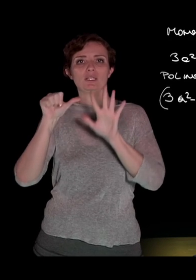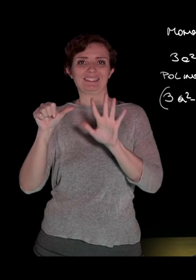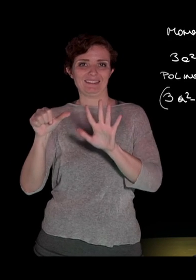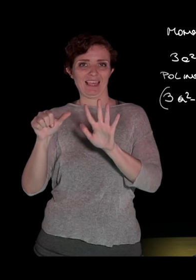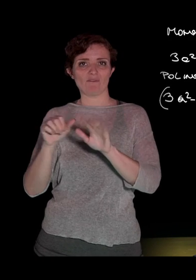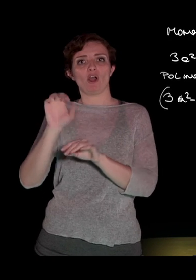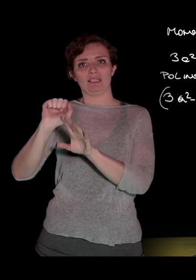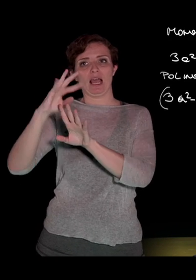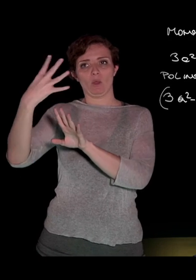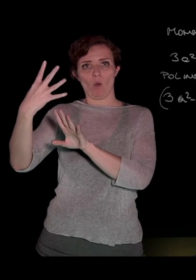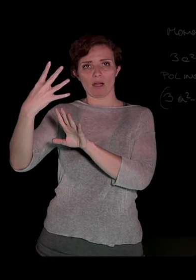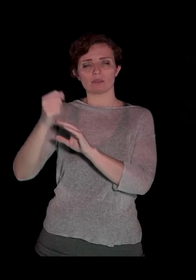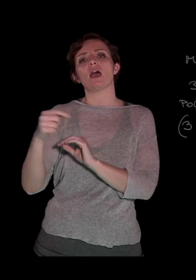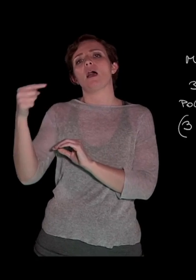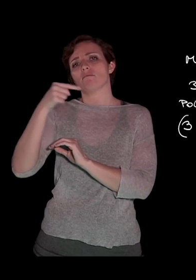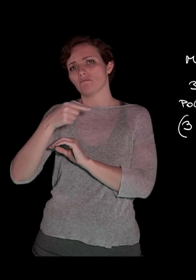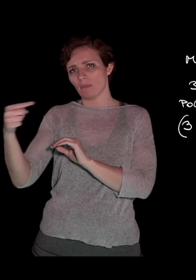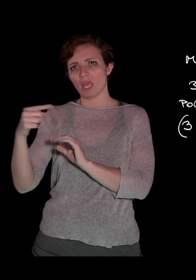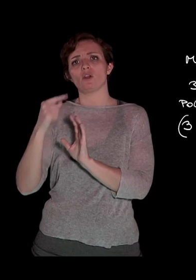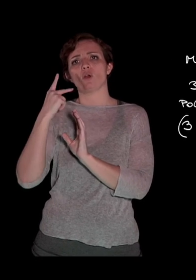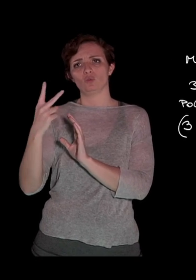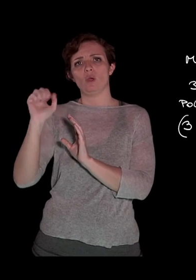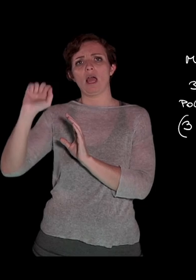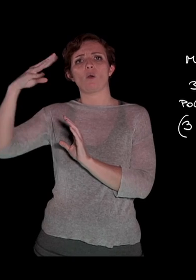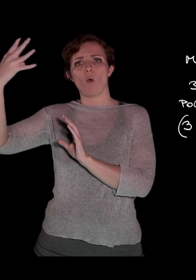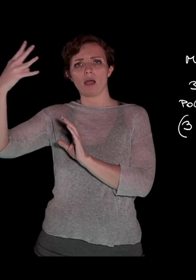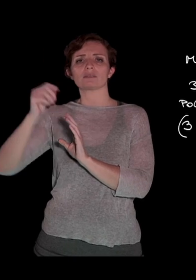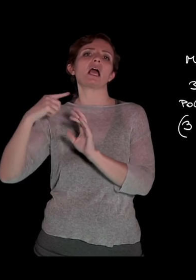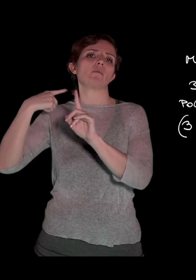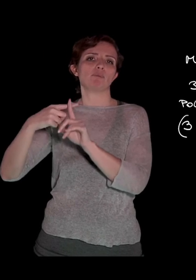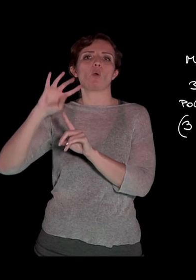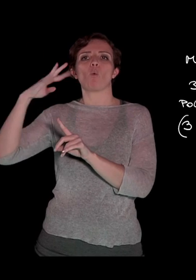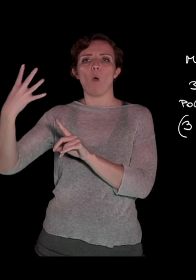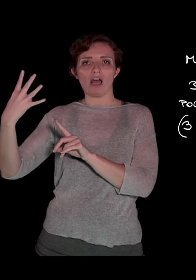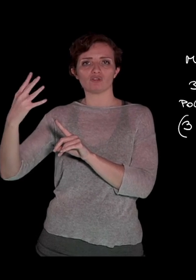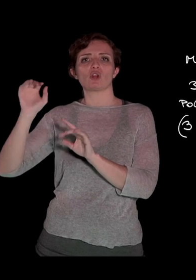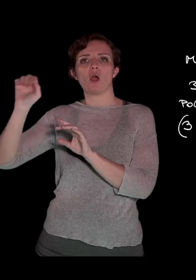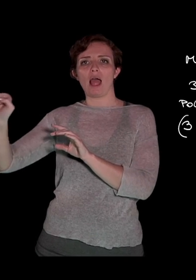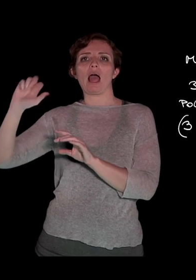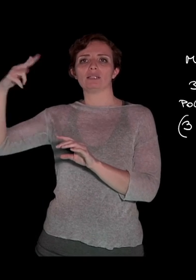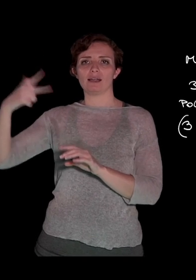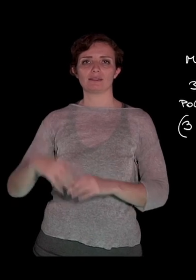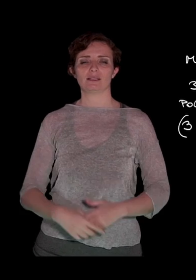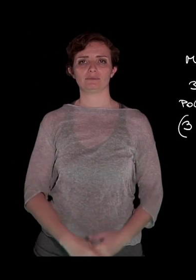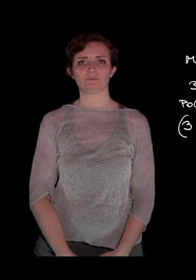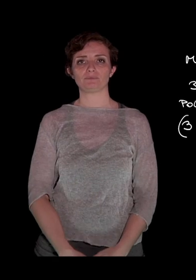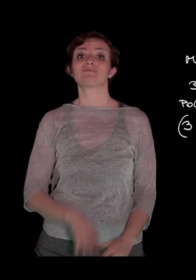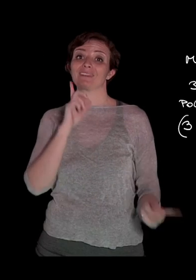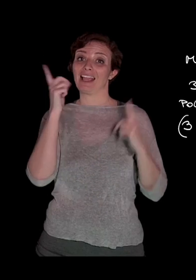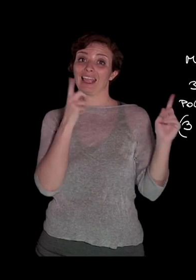6 volte a alla quarta meno ancora 2a alla quarta più 4a alla terza. In questo